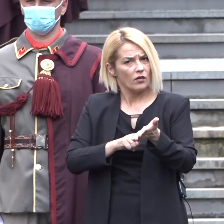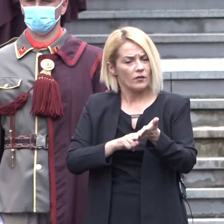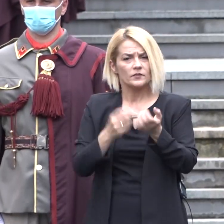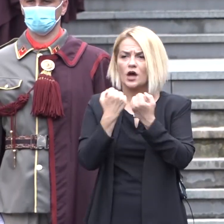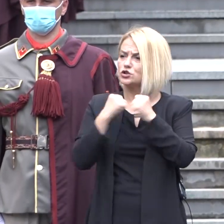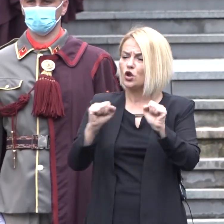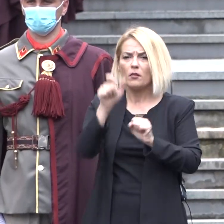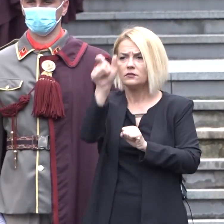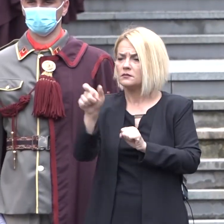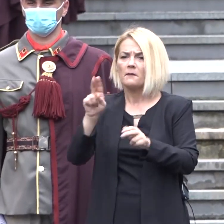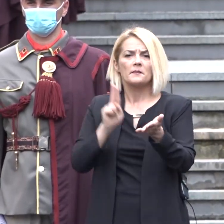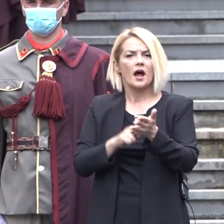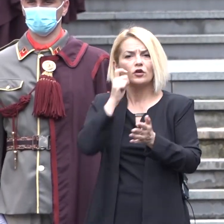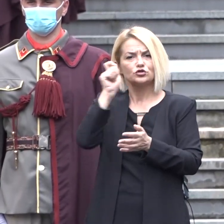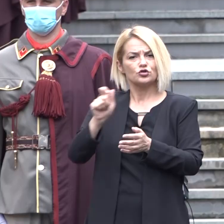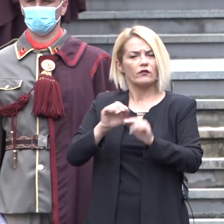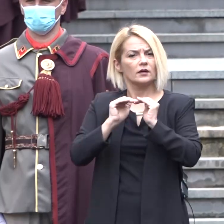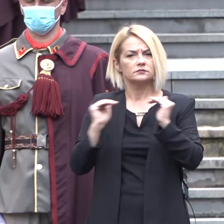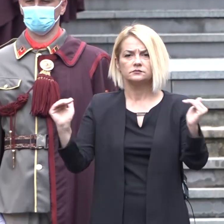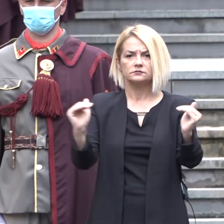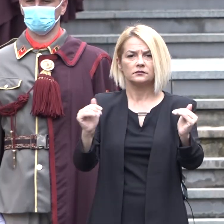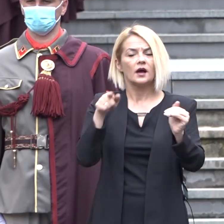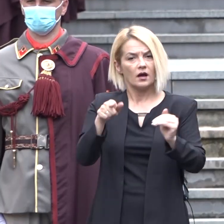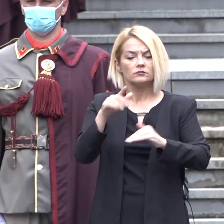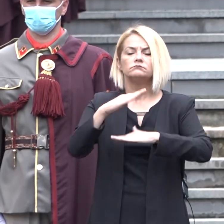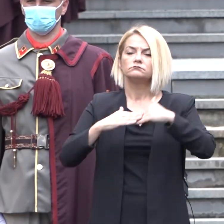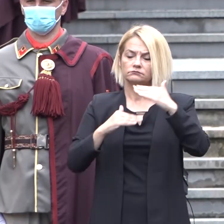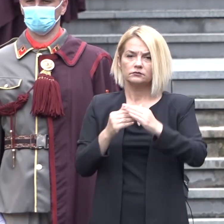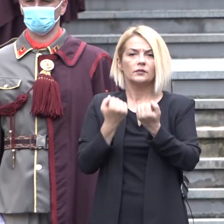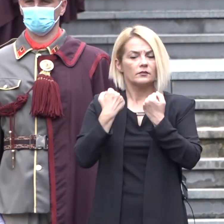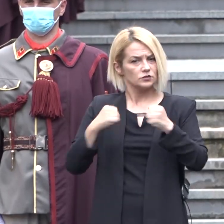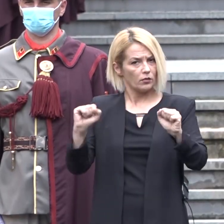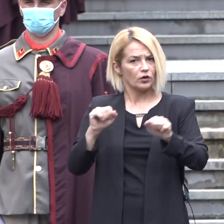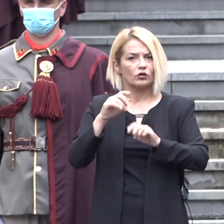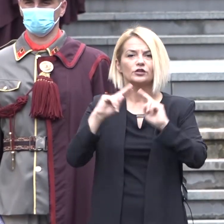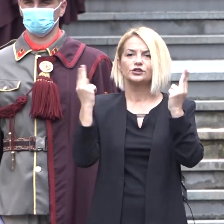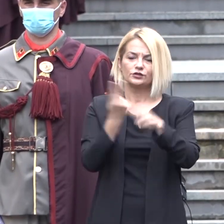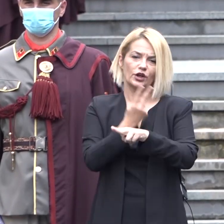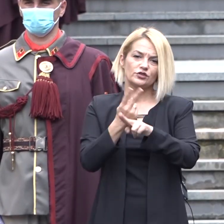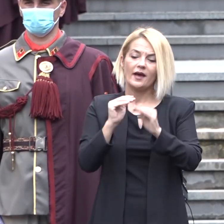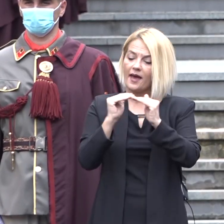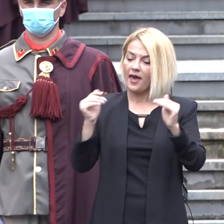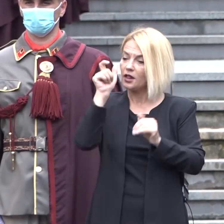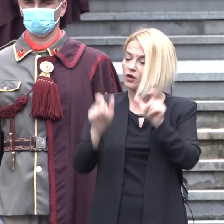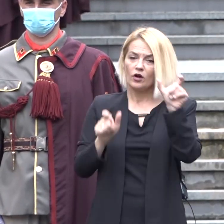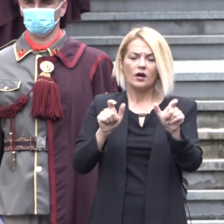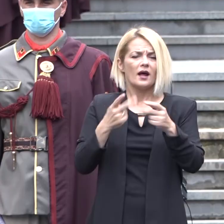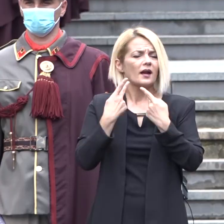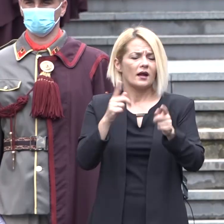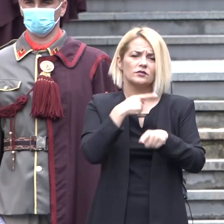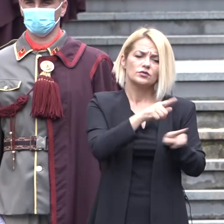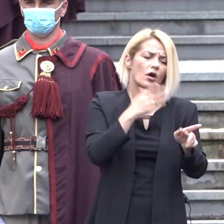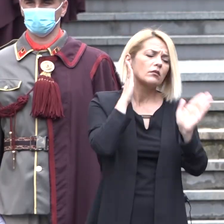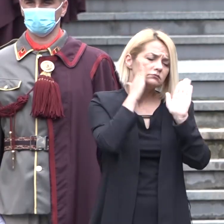на слободите и правата на секој човек. Само така се гради праведно и слободно обштество на еднакви граѓани, независно од етничката,